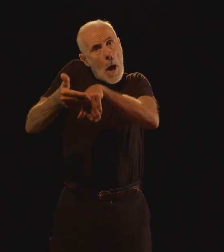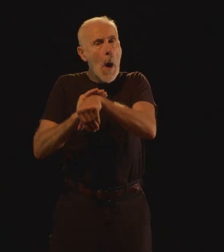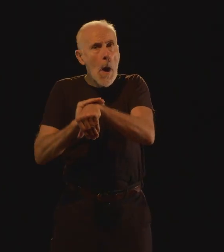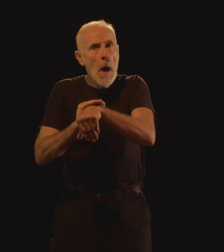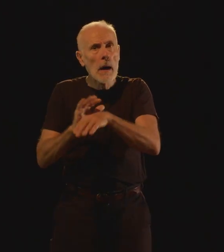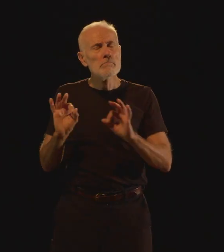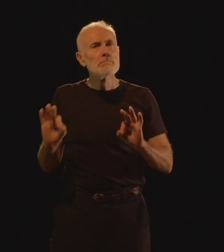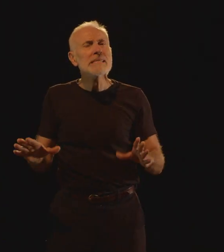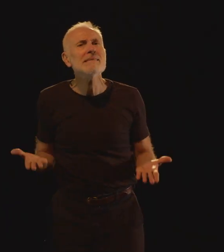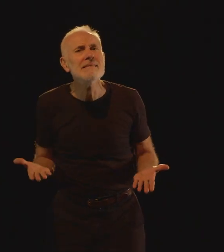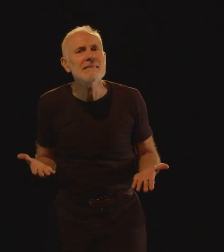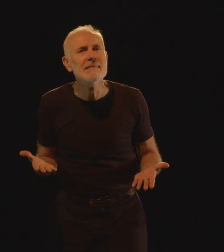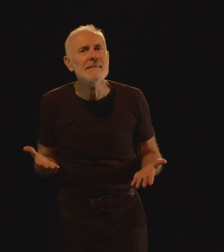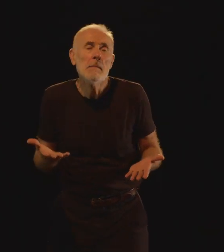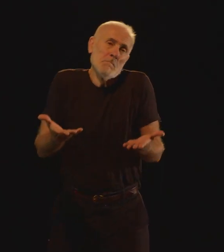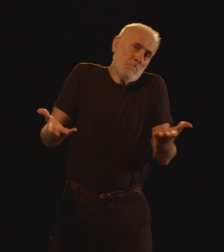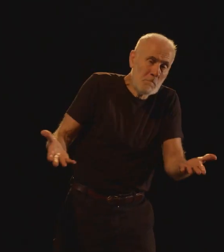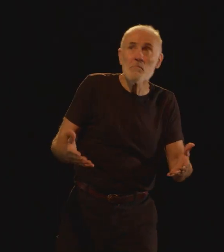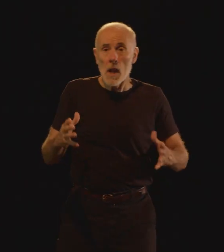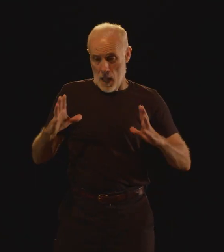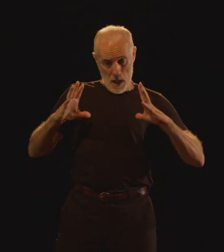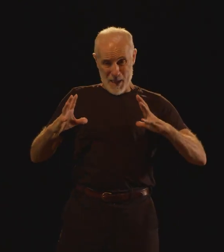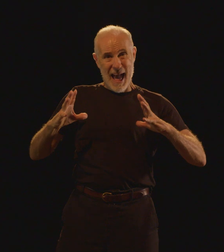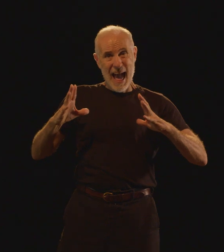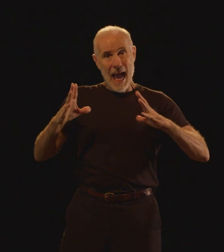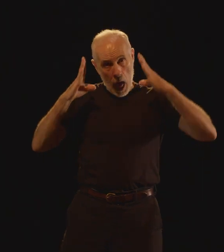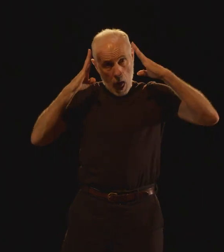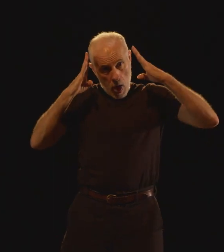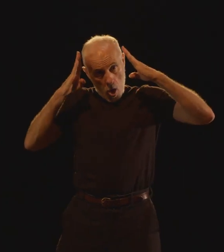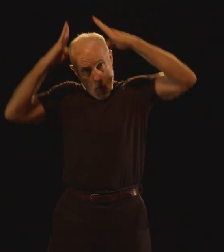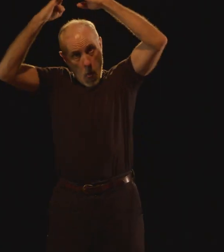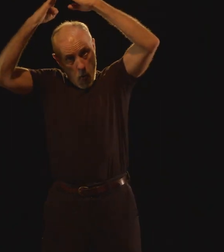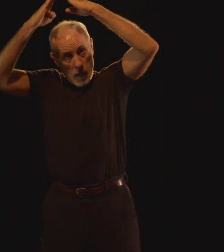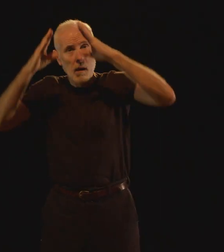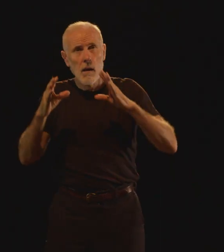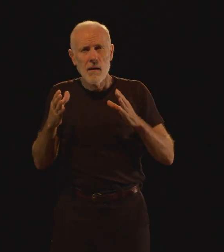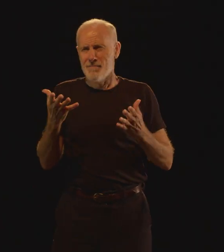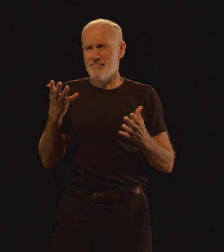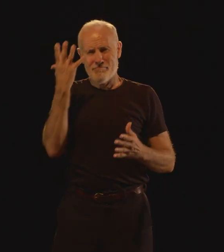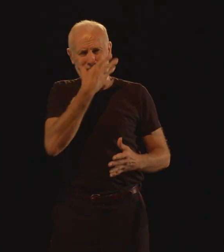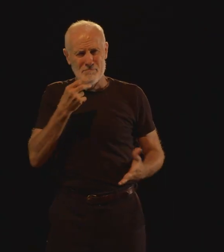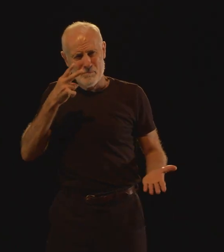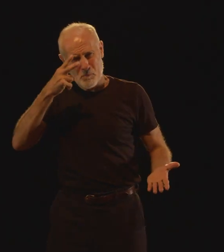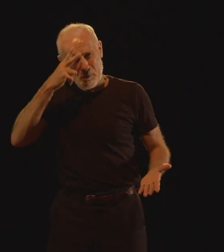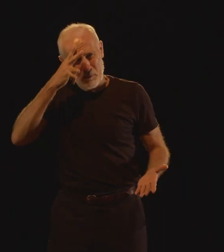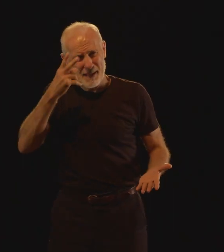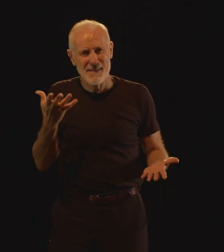Une bosse à la planète Sans un seul cheveu dessus Avec son grand